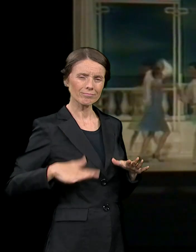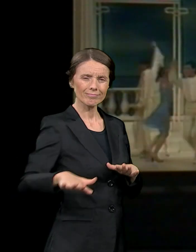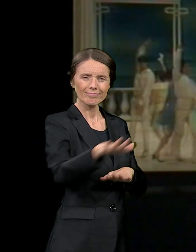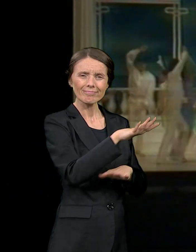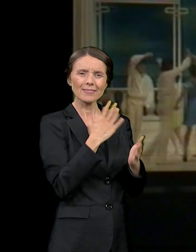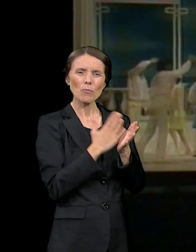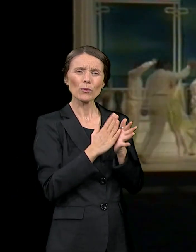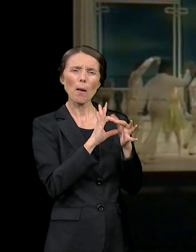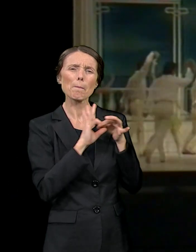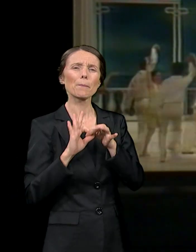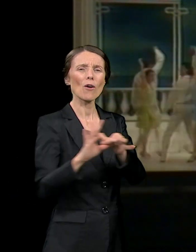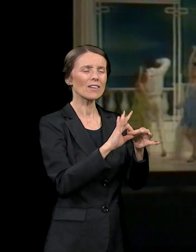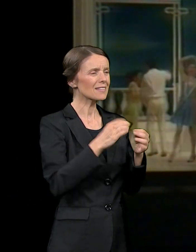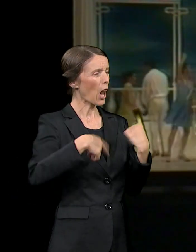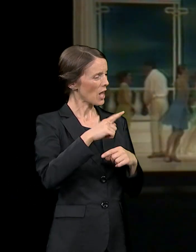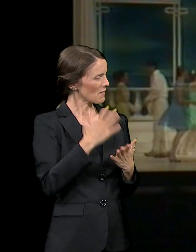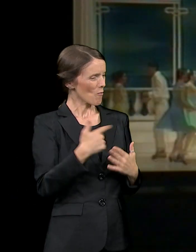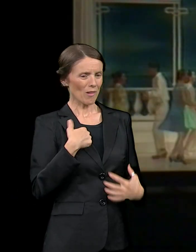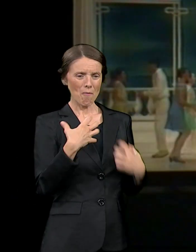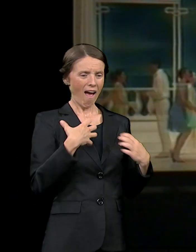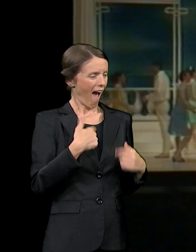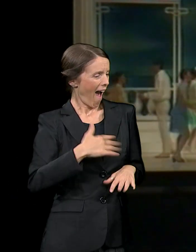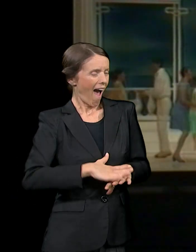budemo srećni i zadovoljni.